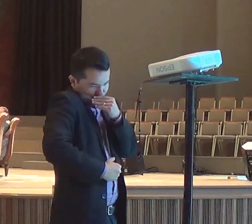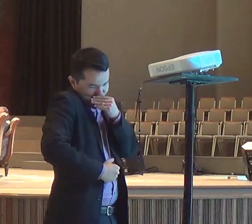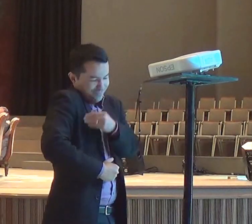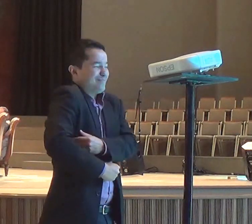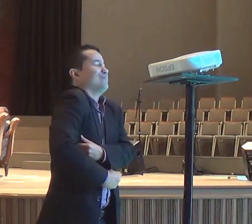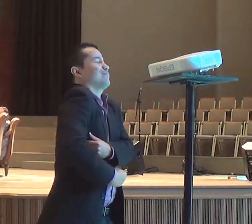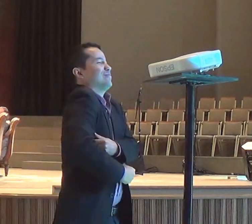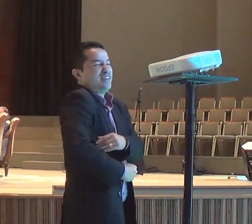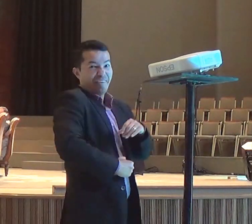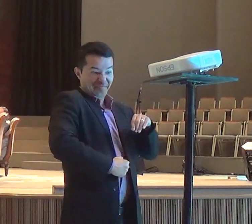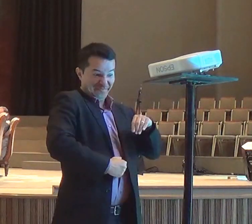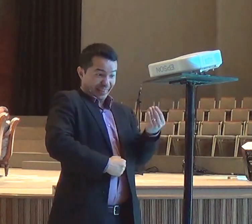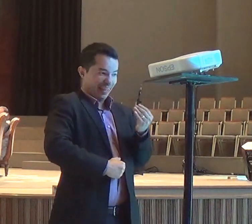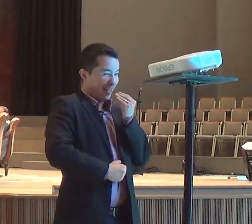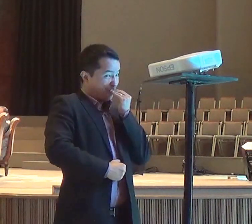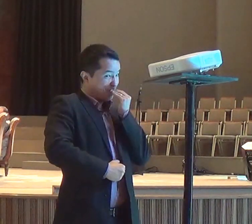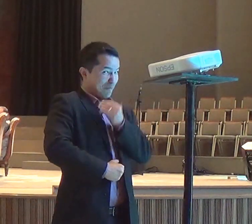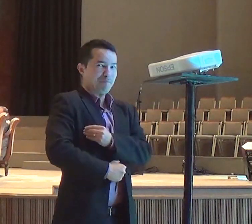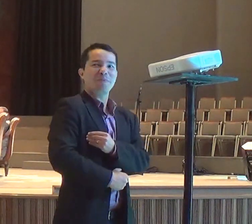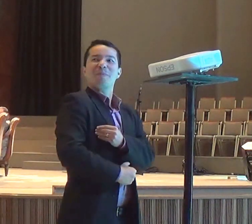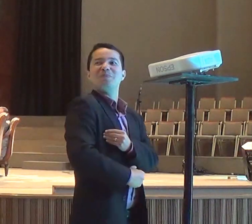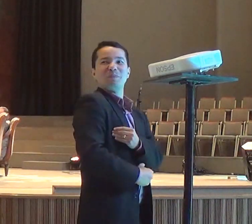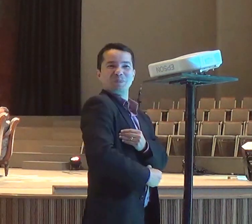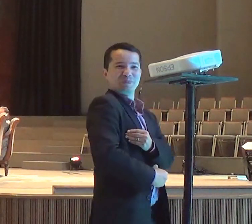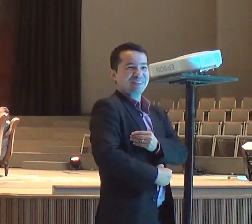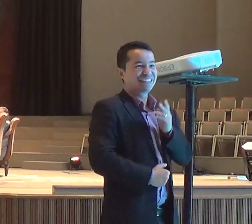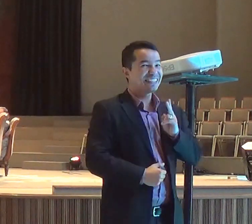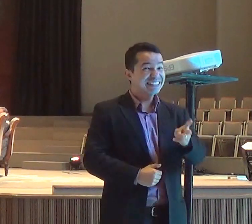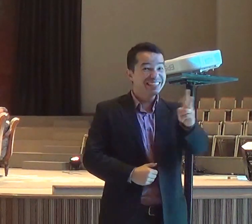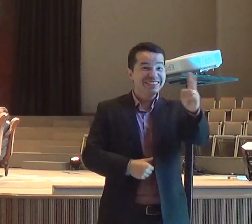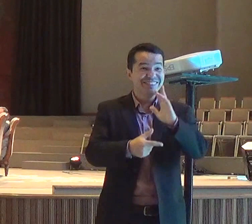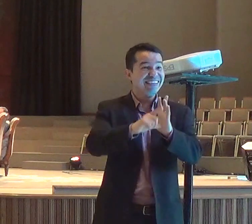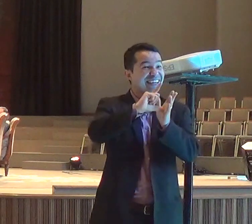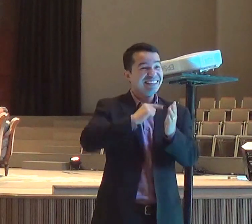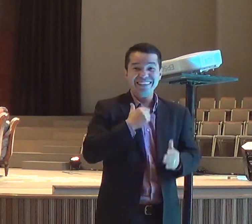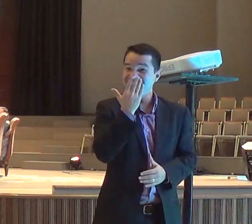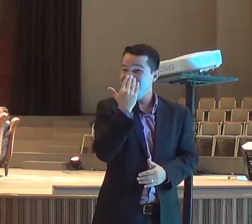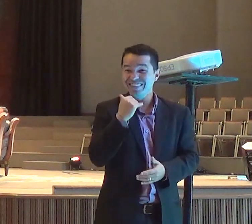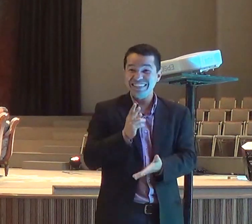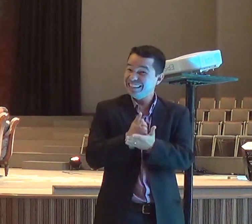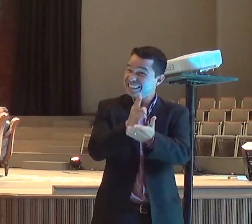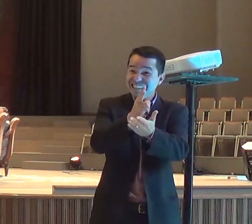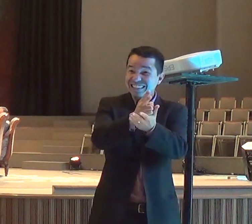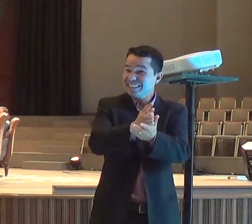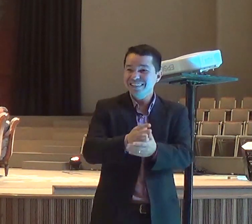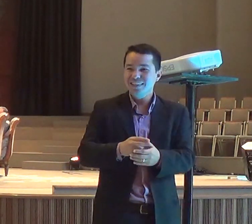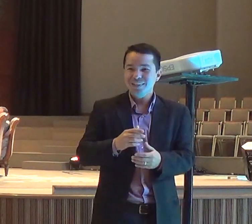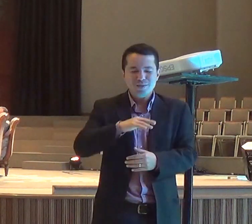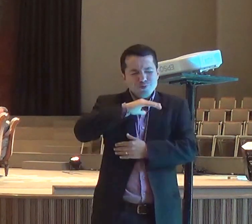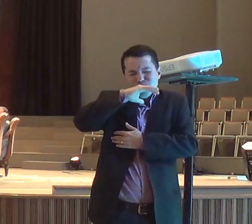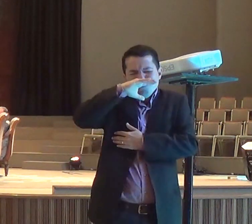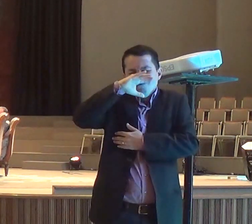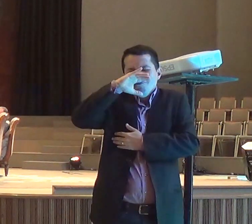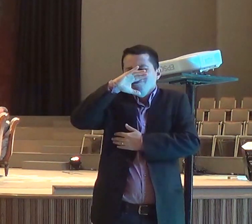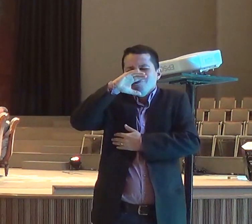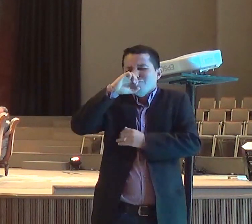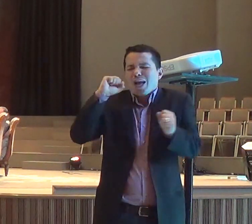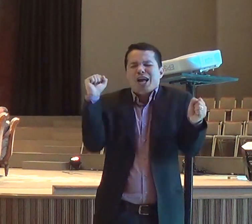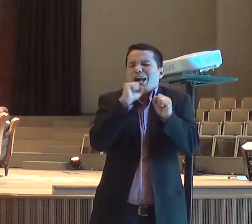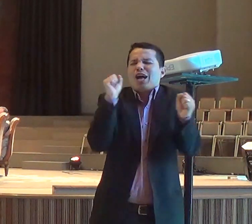pontinha intacta, que aquele pãozinho, quentinho, não tinha, eu não resistia, pegava aquela pontinha, era minha,